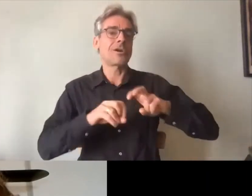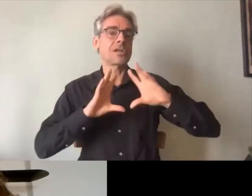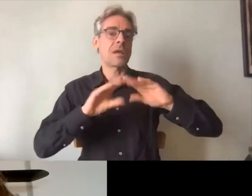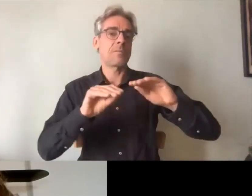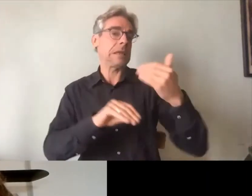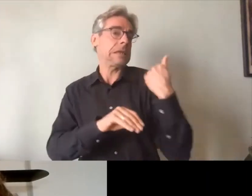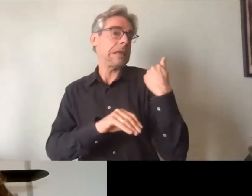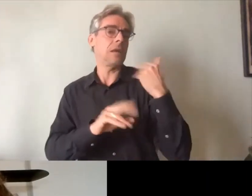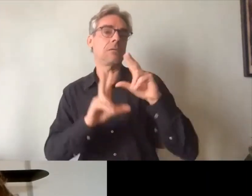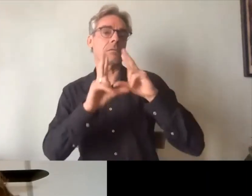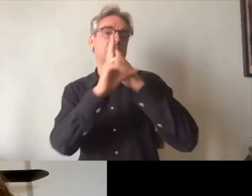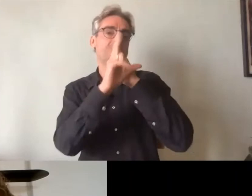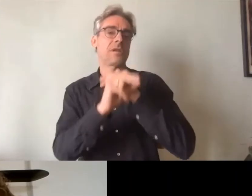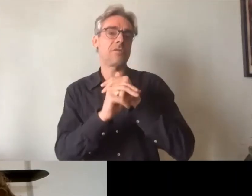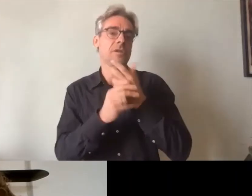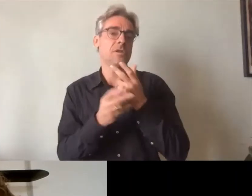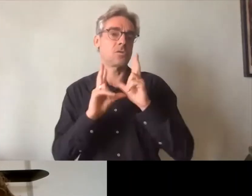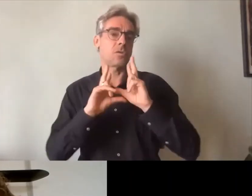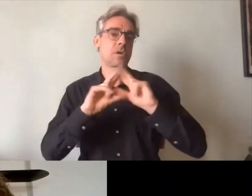en quelques mots tout à l'heure